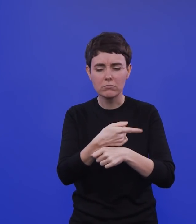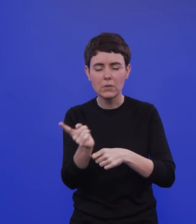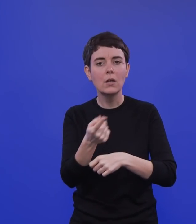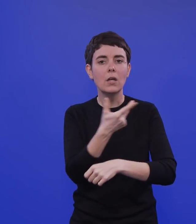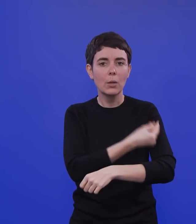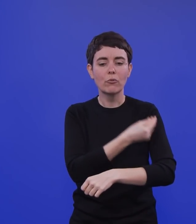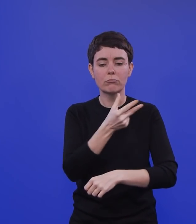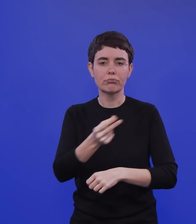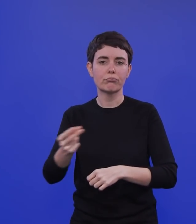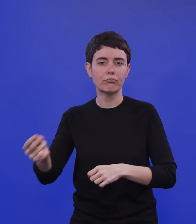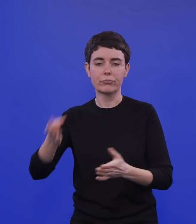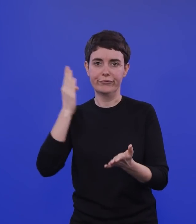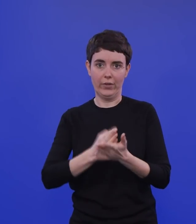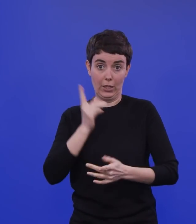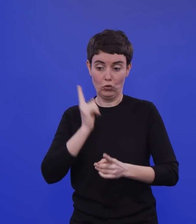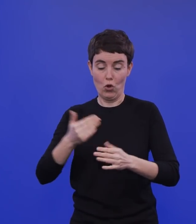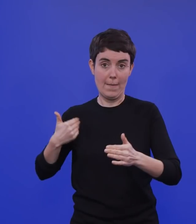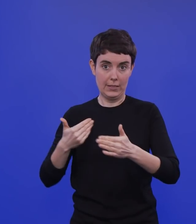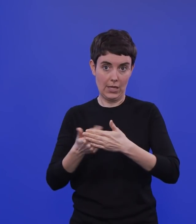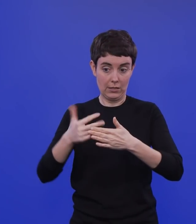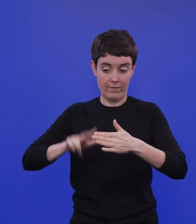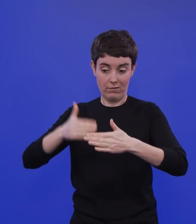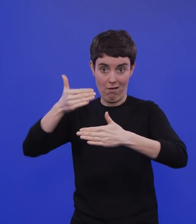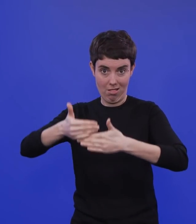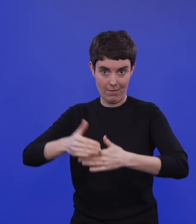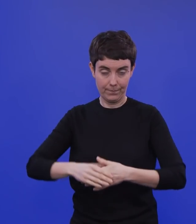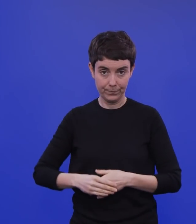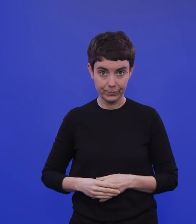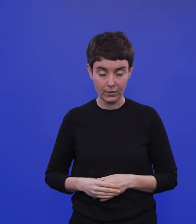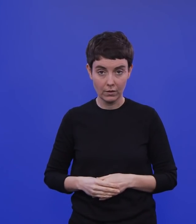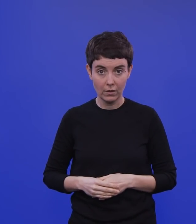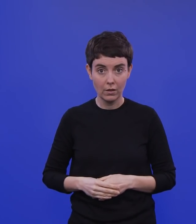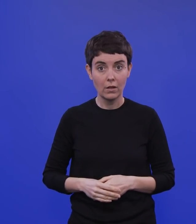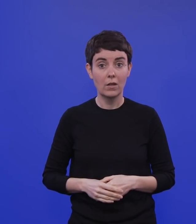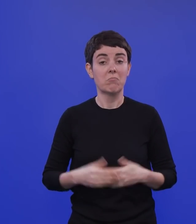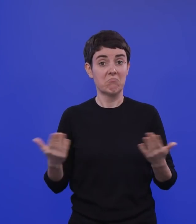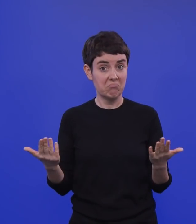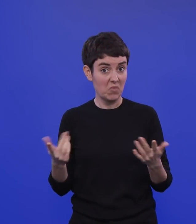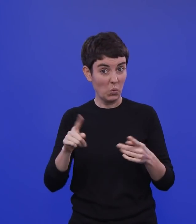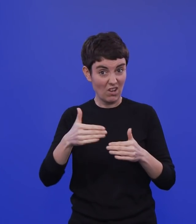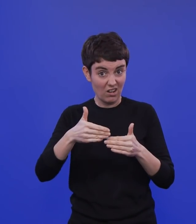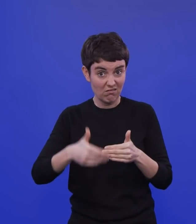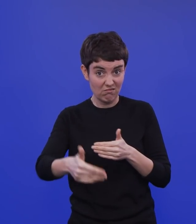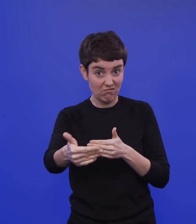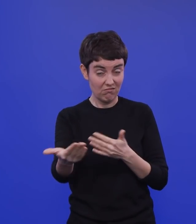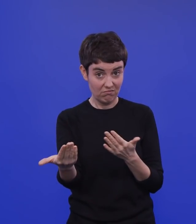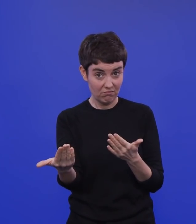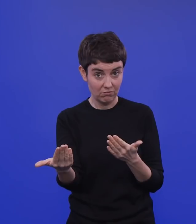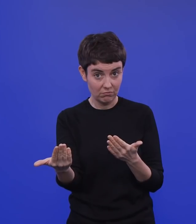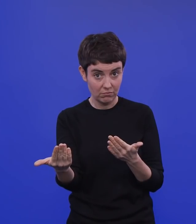Teilen, gerade das Krankenhauspersonal. Und die Frage ist natürlich, was passiert dann, wenn in einer gesellschaftlichen